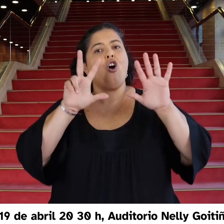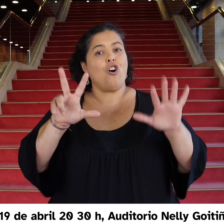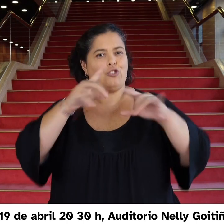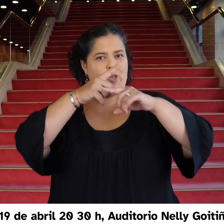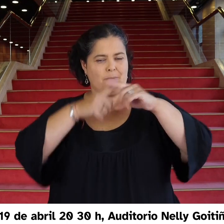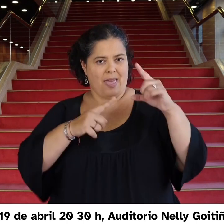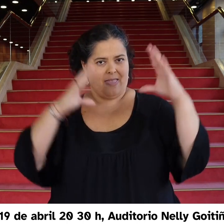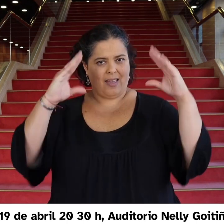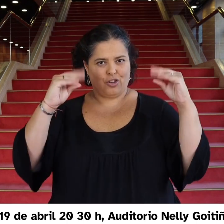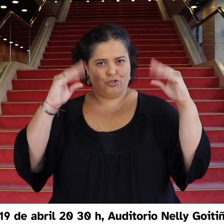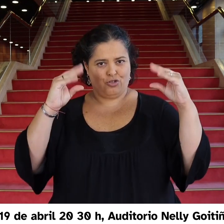Auditorio Néligo y Tiño